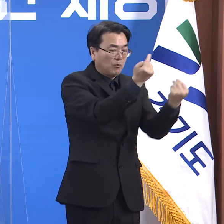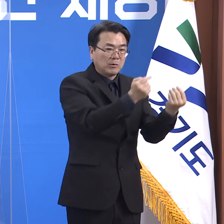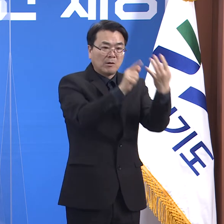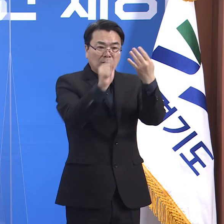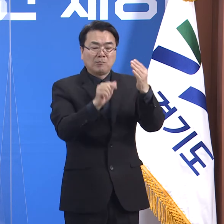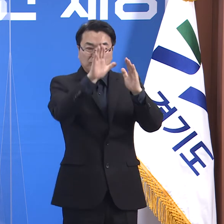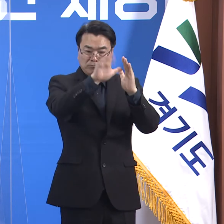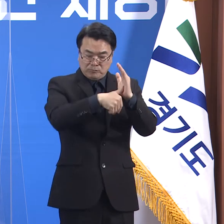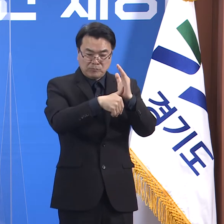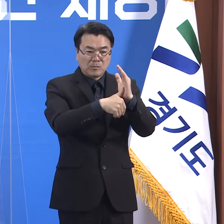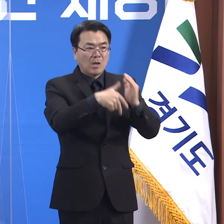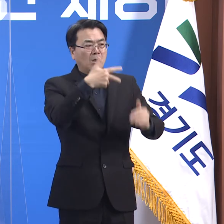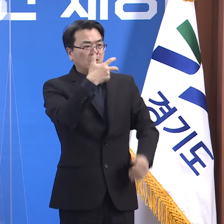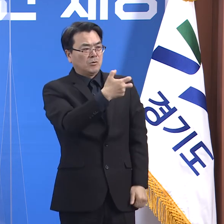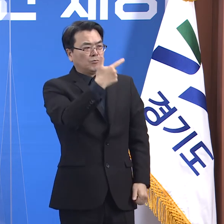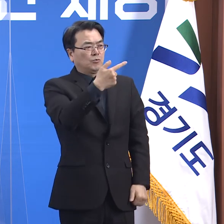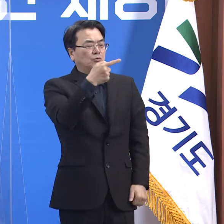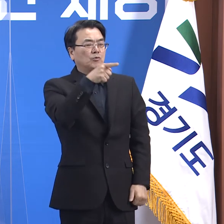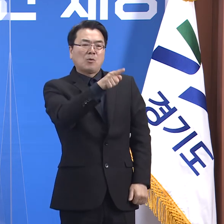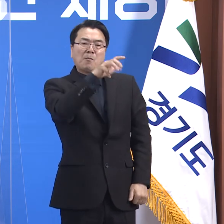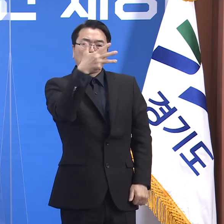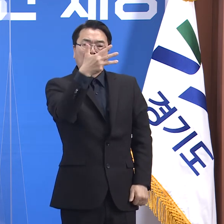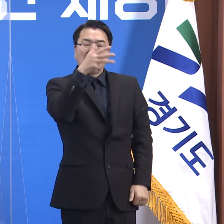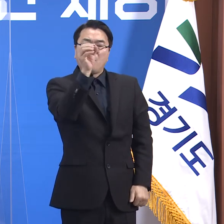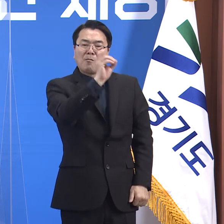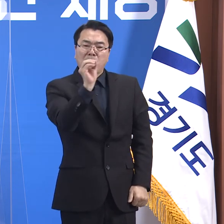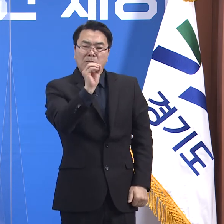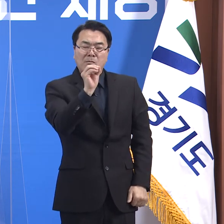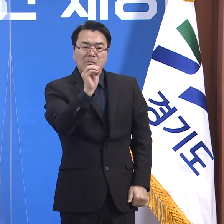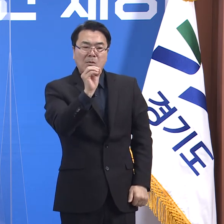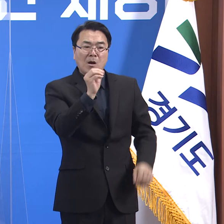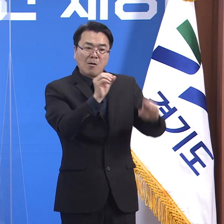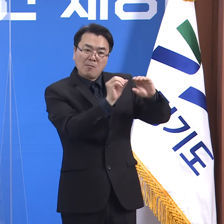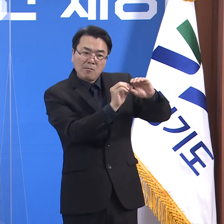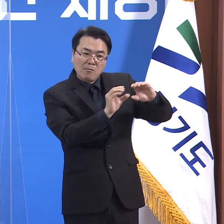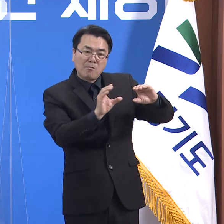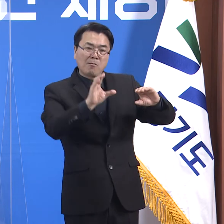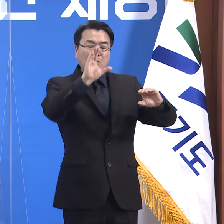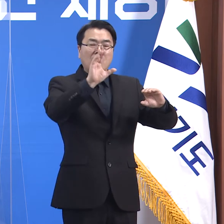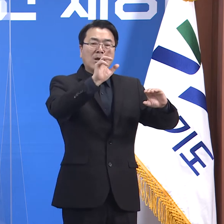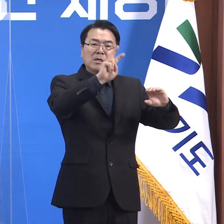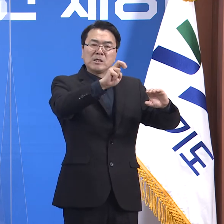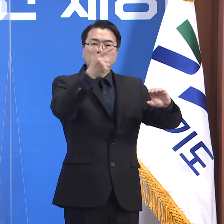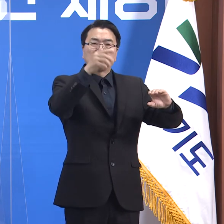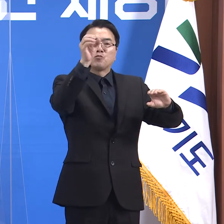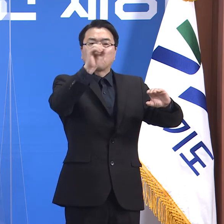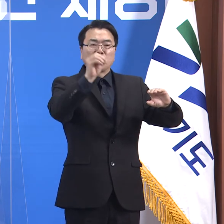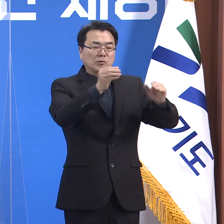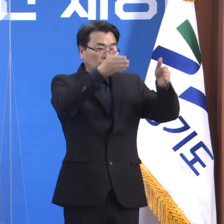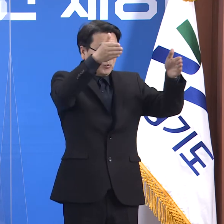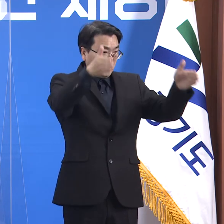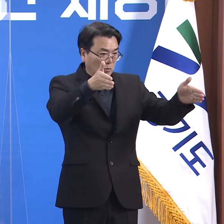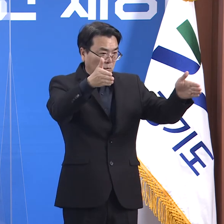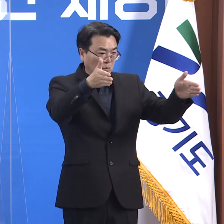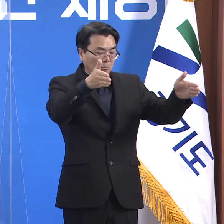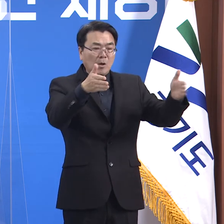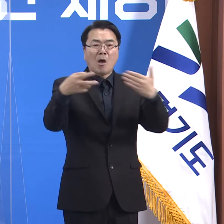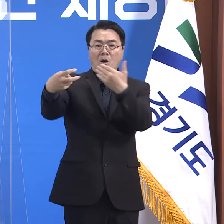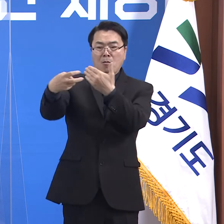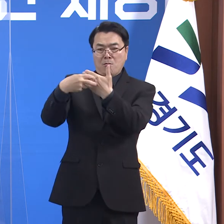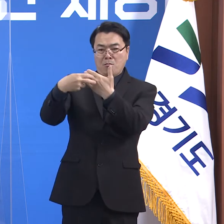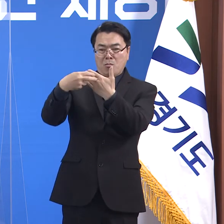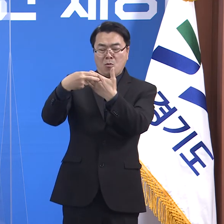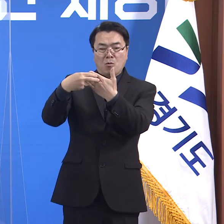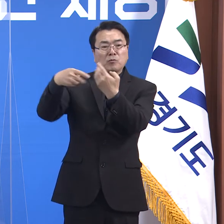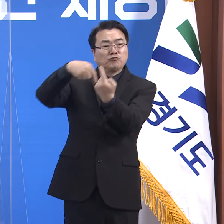76.8%로 22.6%포인트 증가하는 사이 치료전담병원